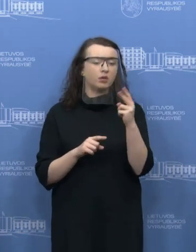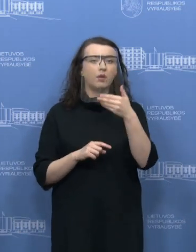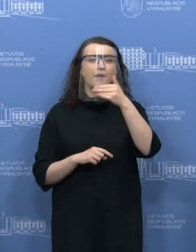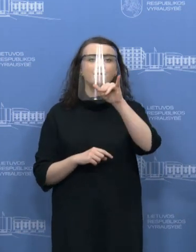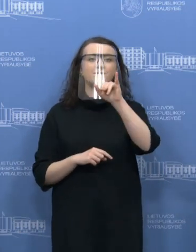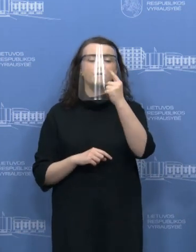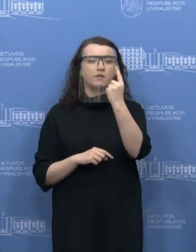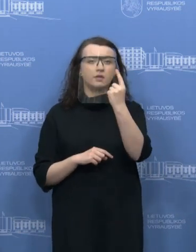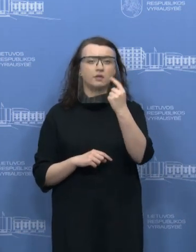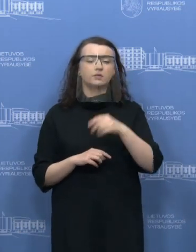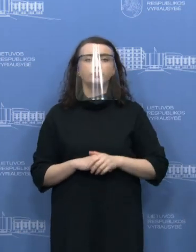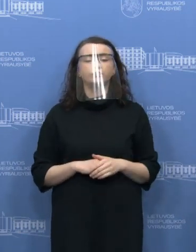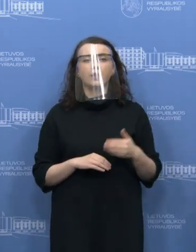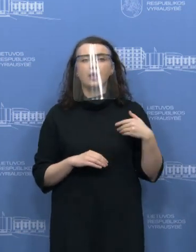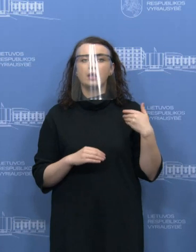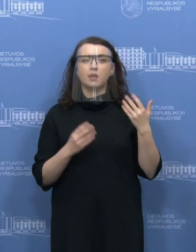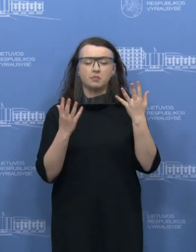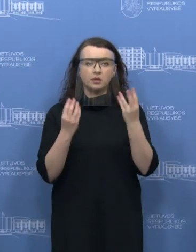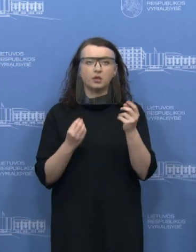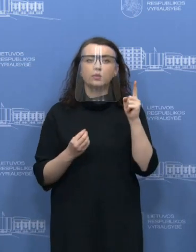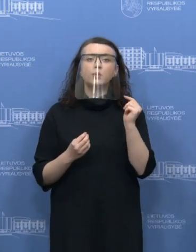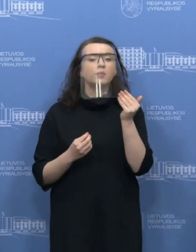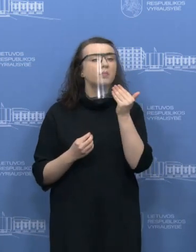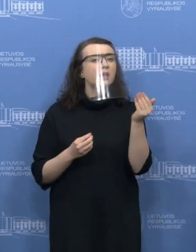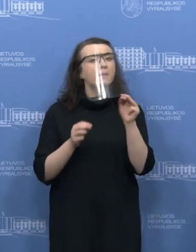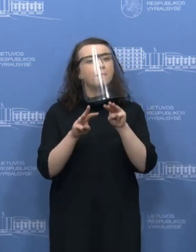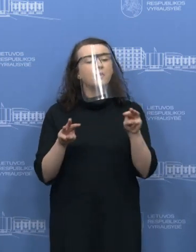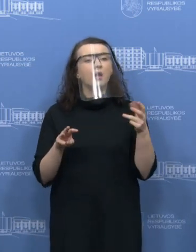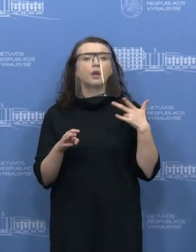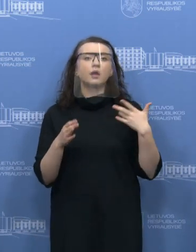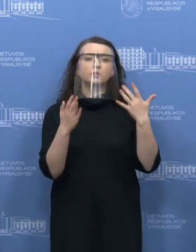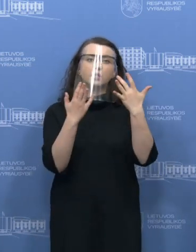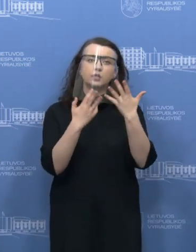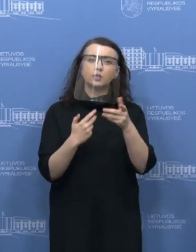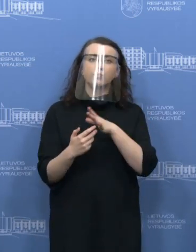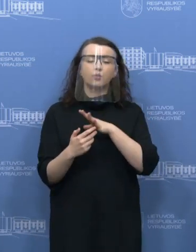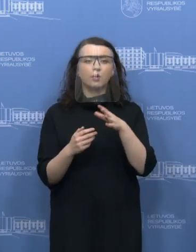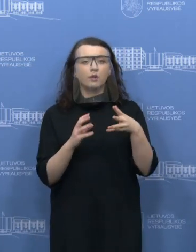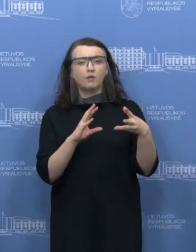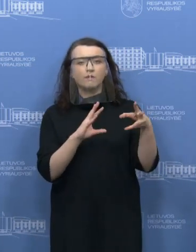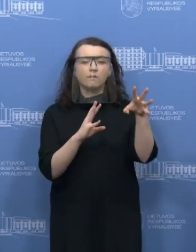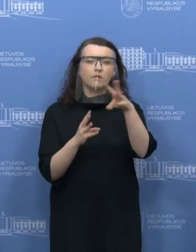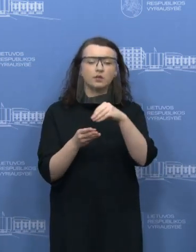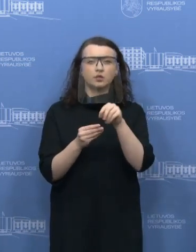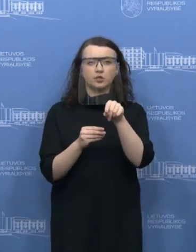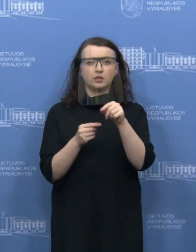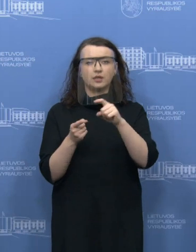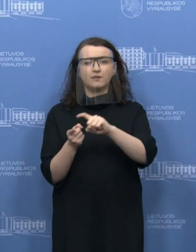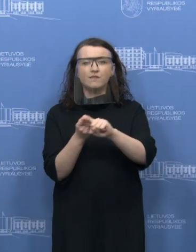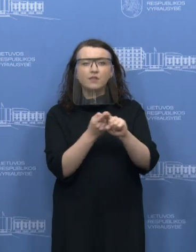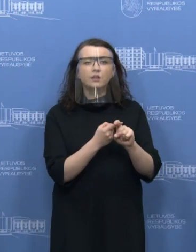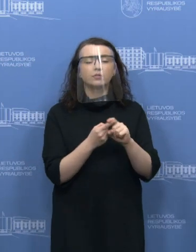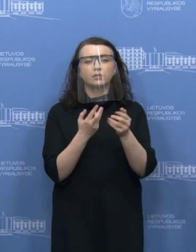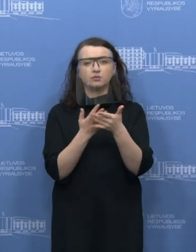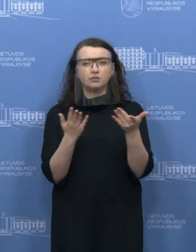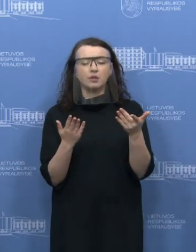Prašau, Simona. Sveiki. Noriu pasiteirauti, gal jūs skyčiavote, kaip šitą visą krydę atsilieps valstybės